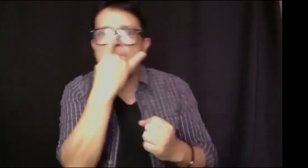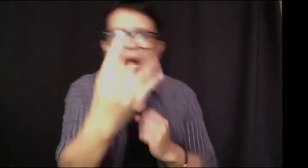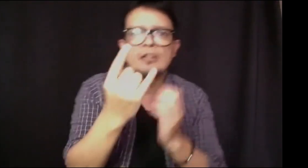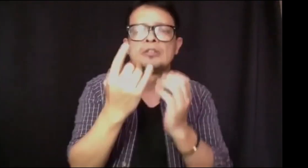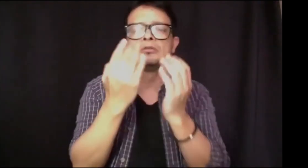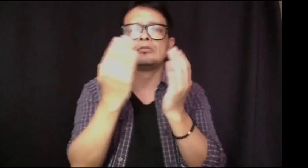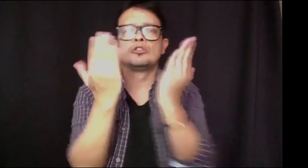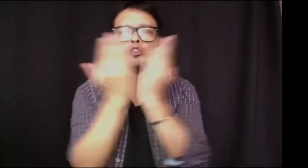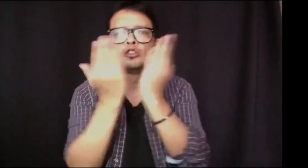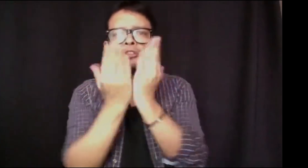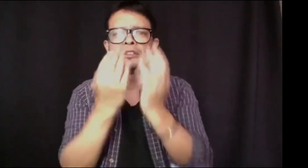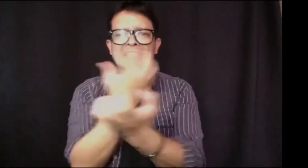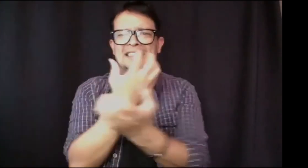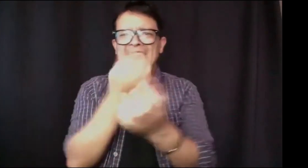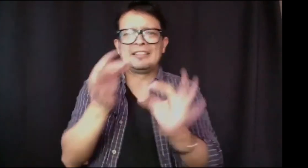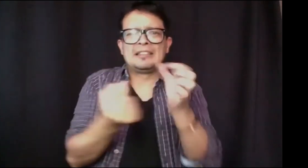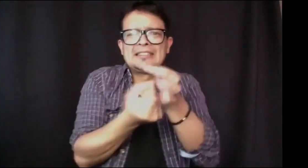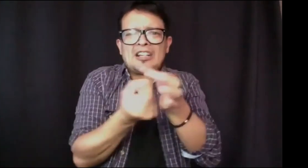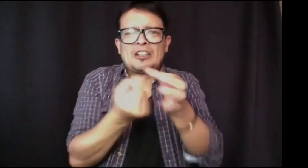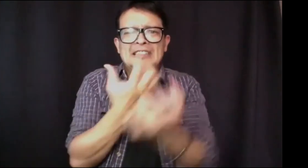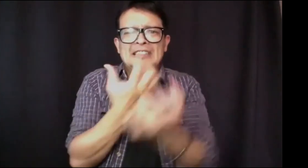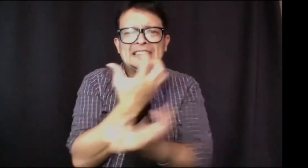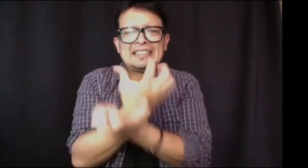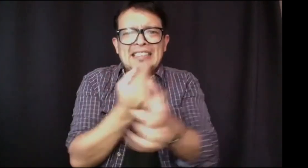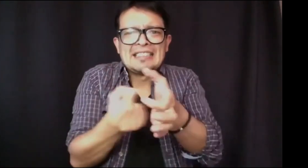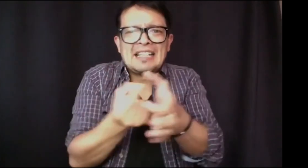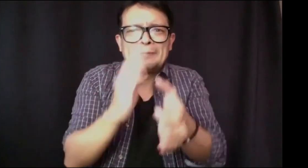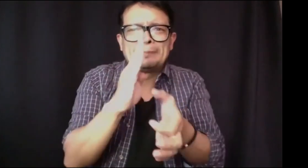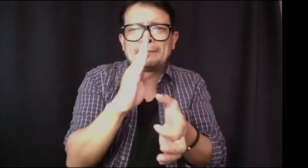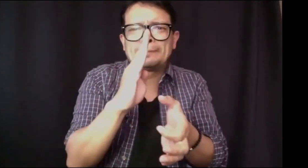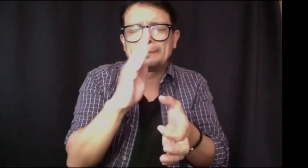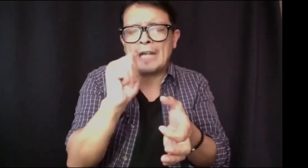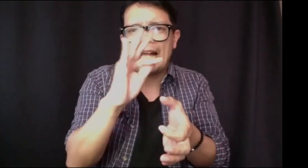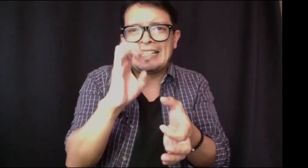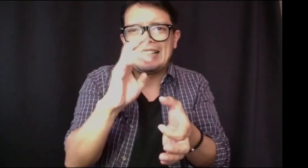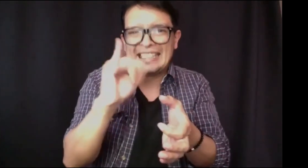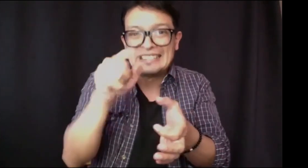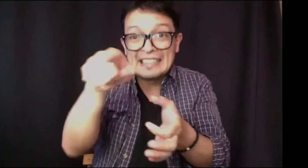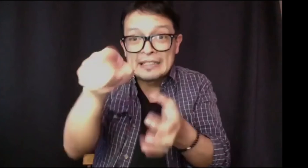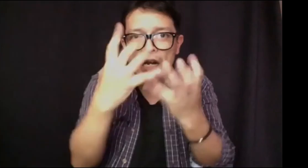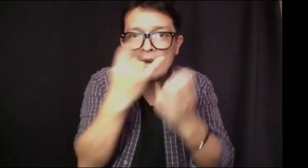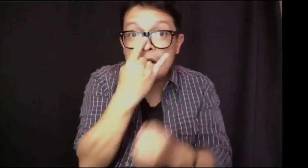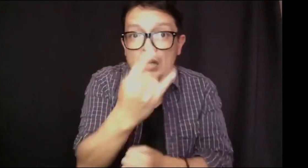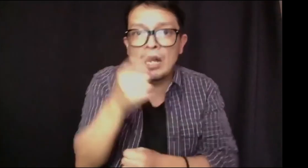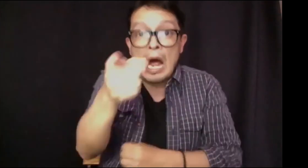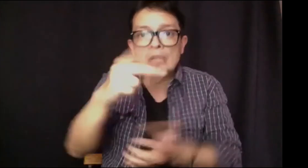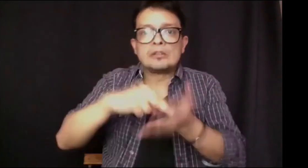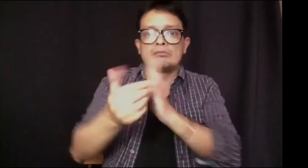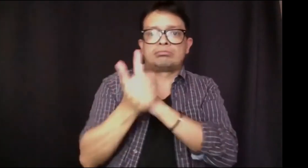sí, sí. Él decía que se interesa mucho en la educación, que quiere aprender bacteriología. Es que ahí voy a letrarlo, va, eso, eso mismo